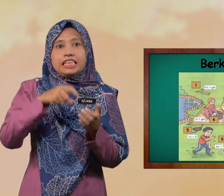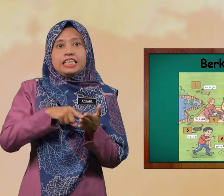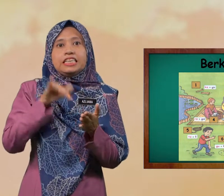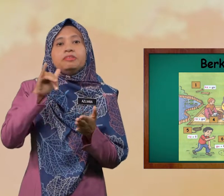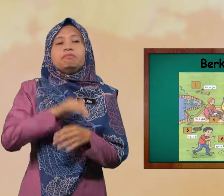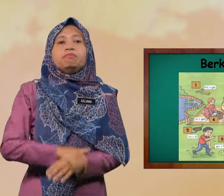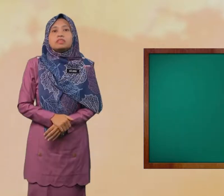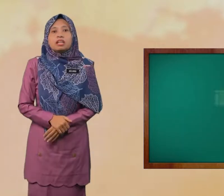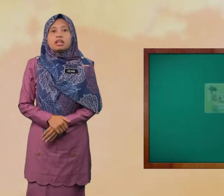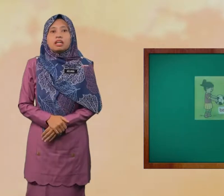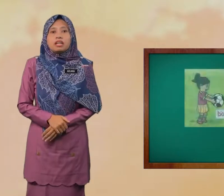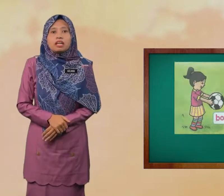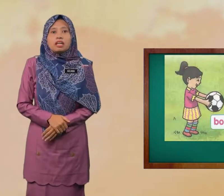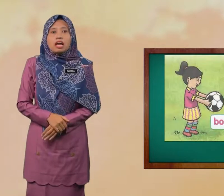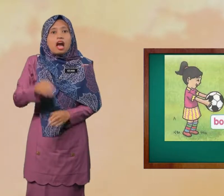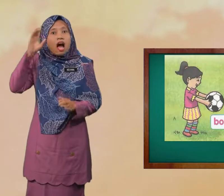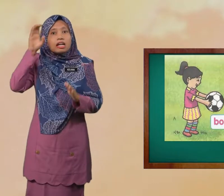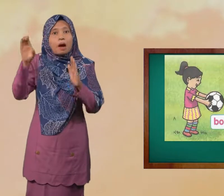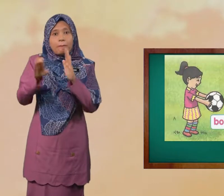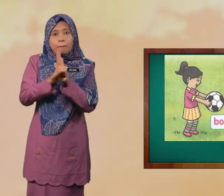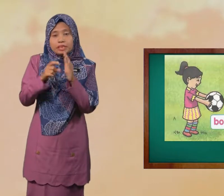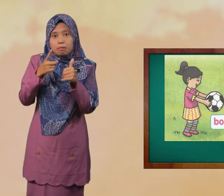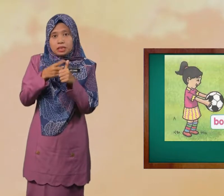Ini Gambar Pertama